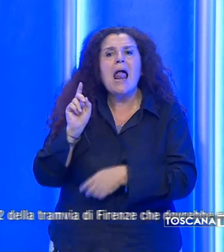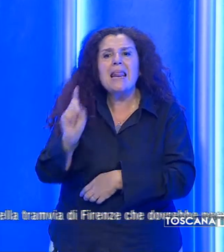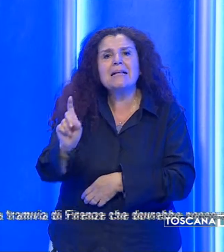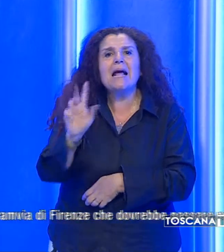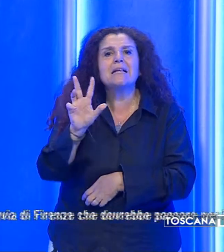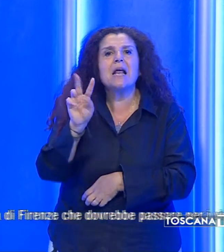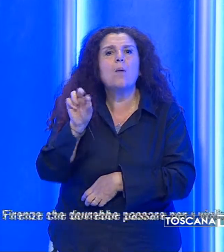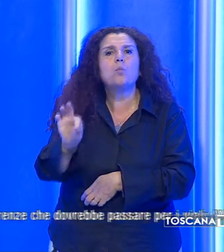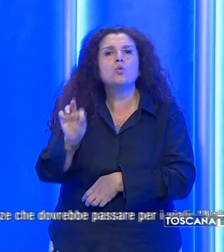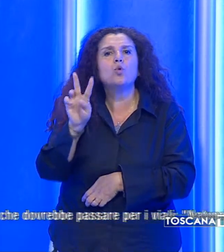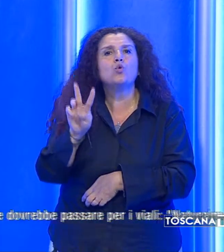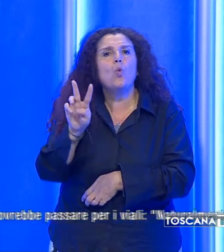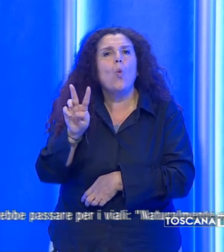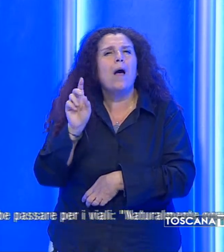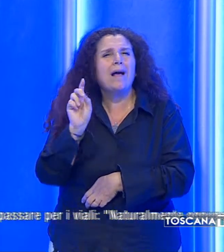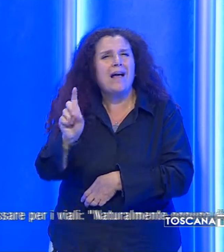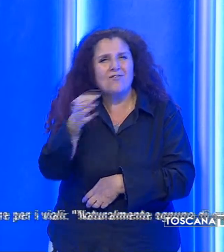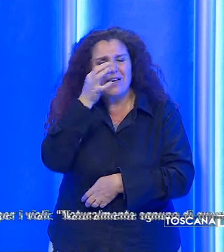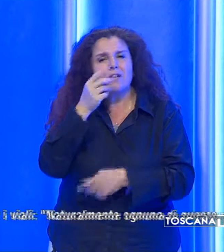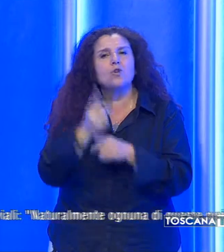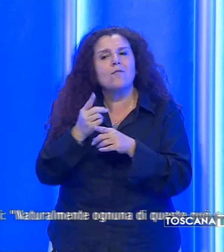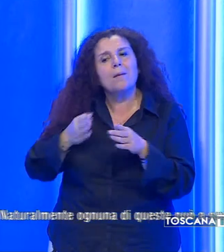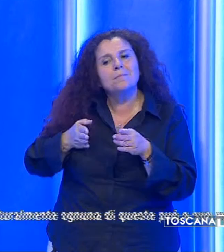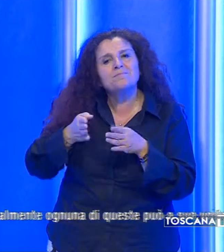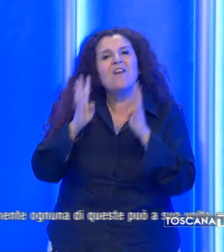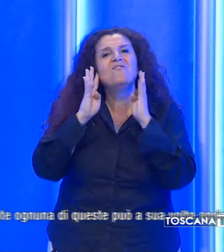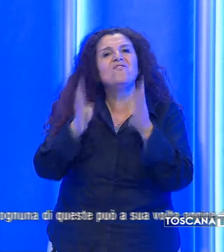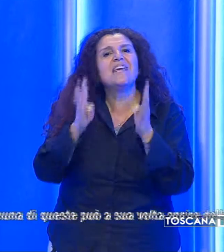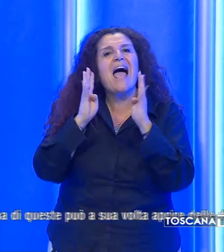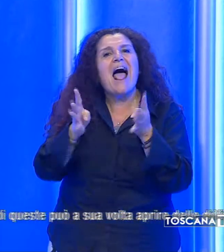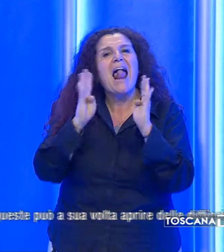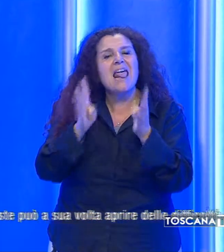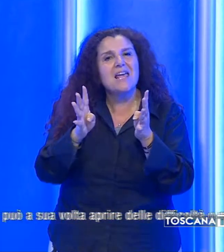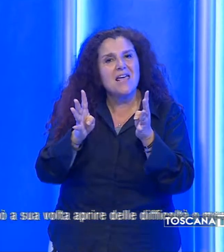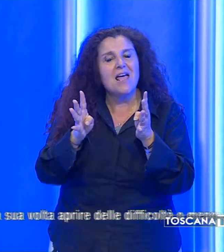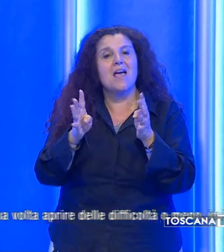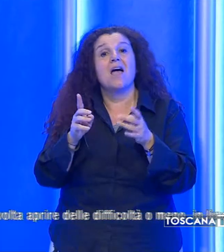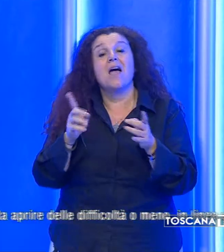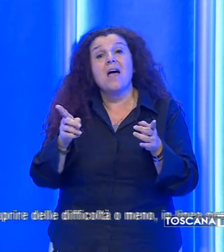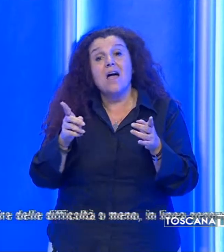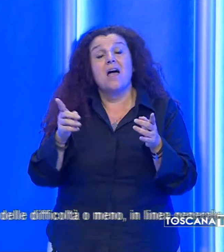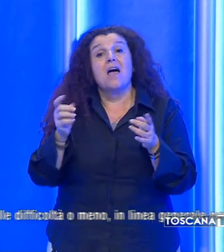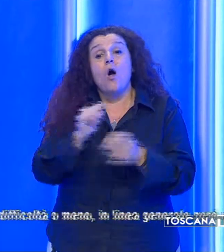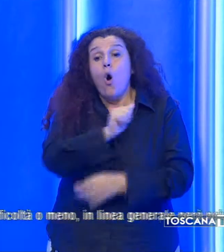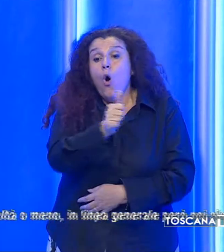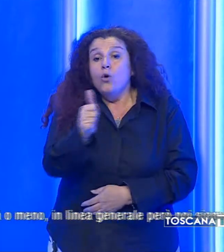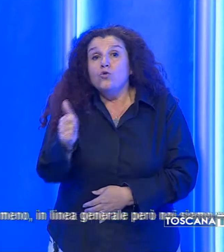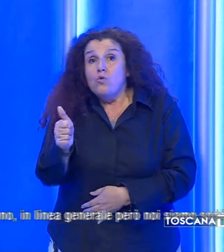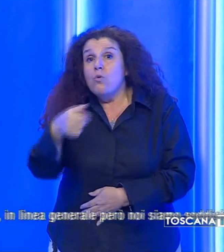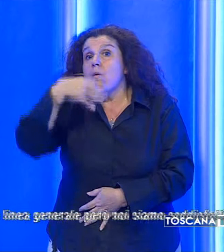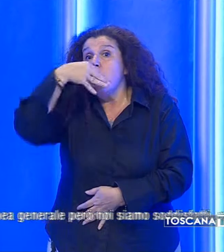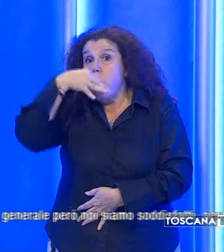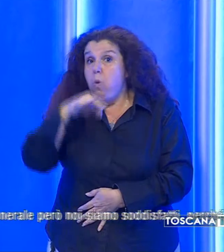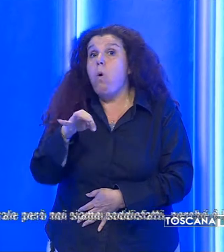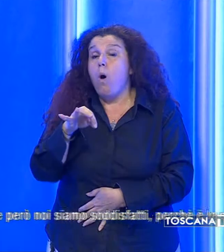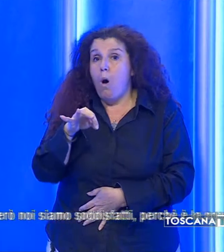tramvia di Firenze che dovrebbe passare per i viali. naturalmente ognuna di queste può a sua